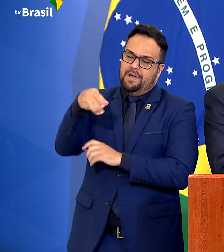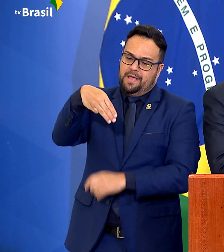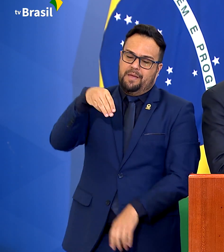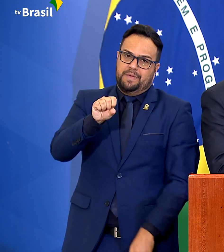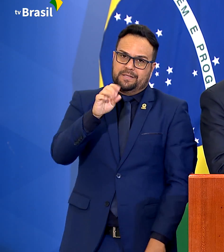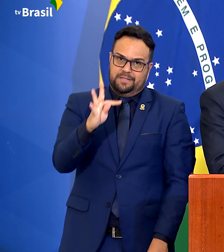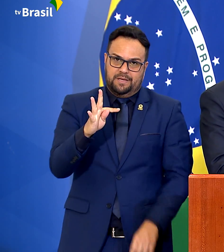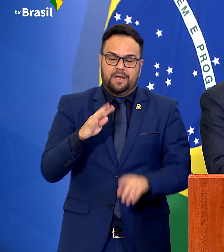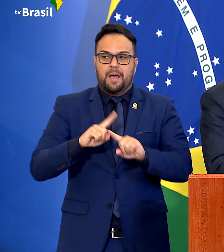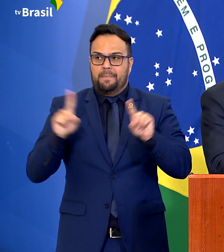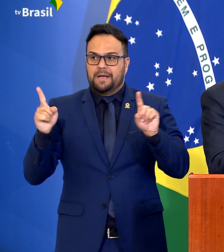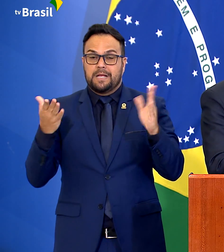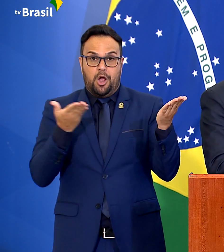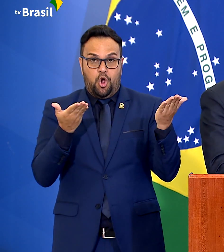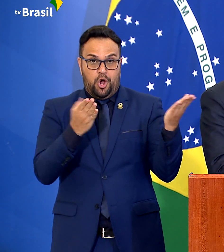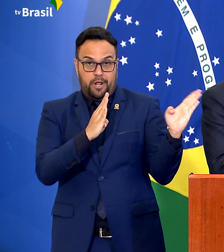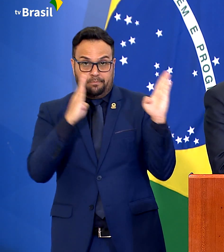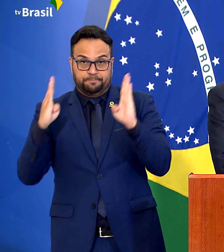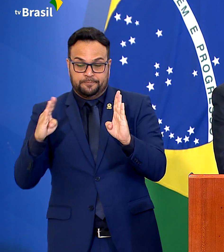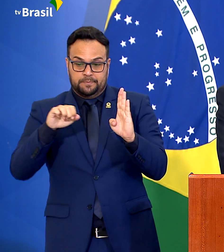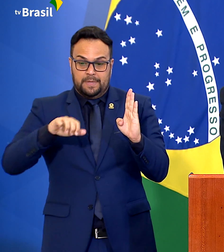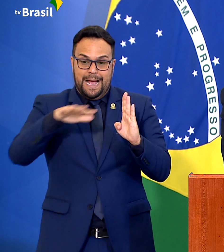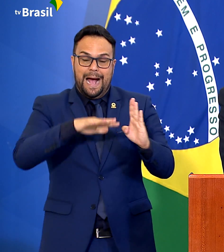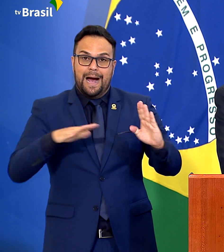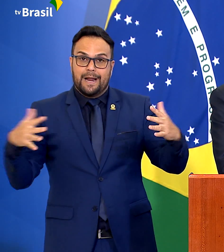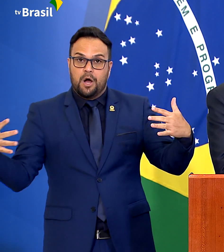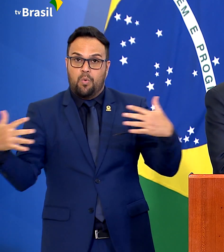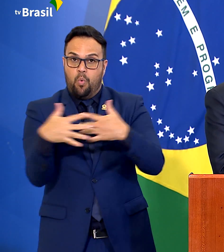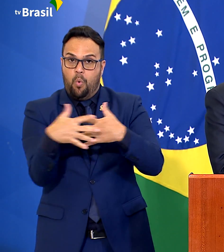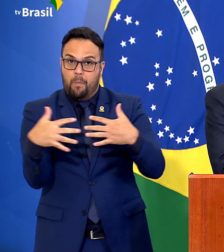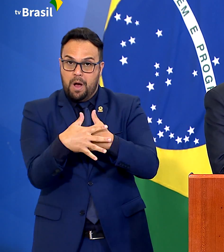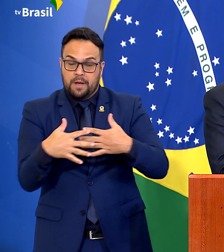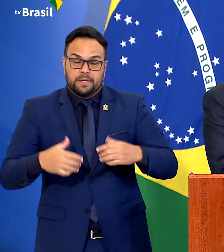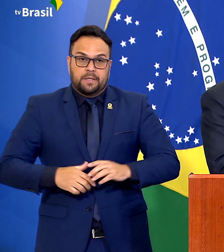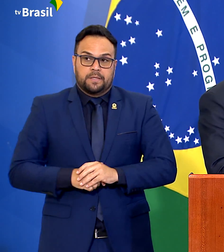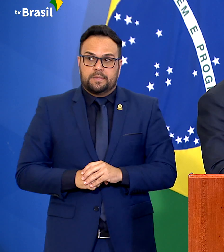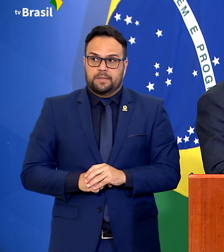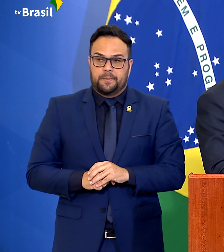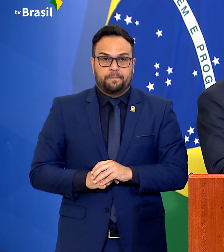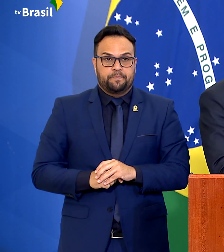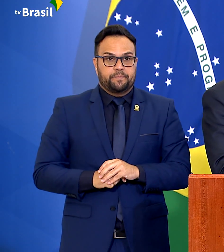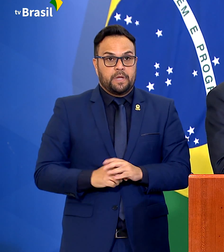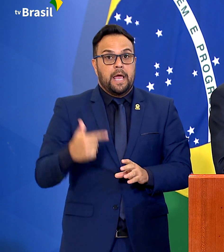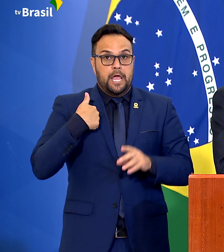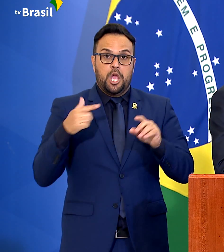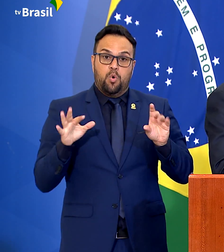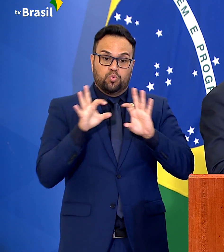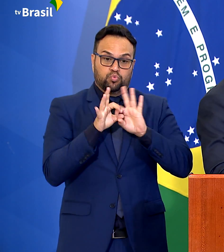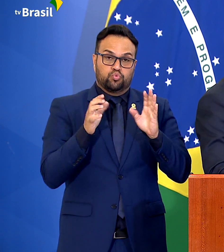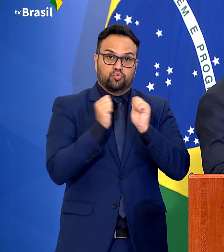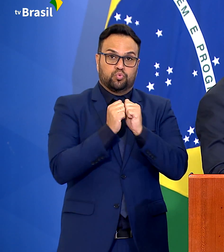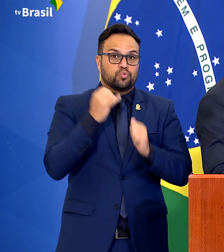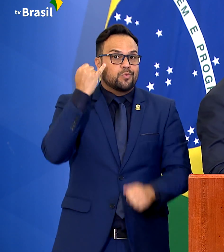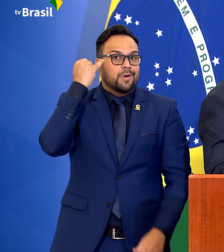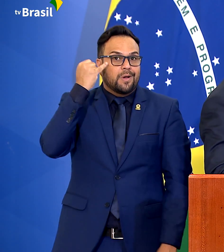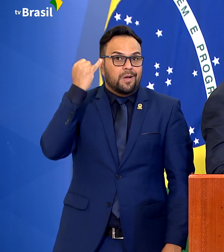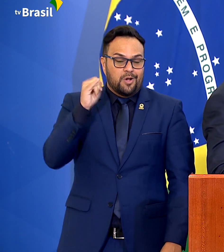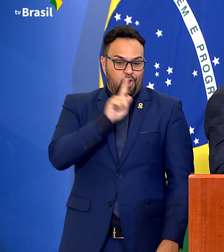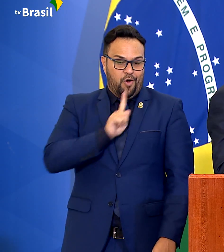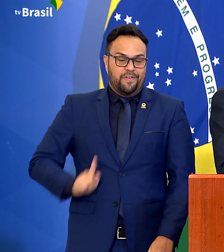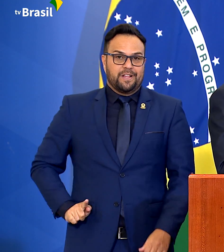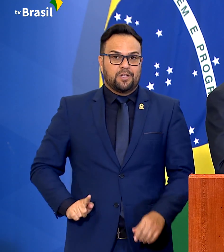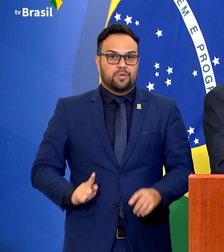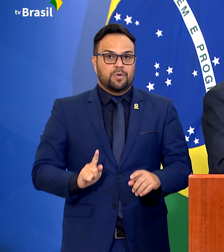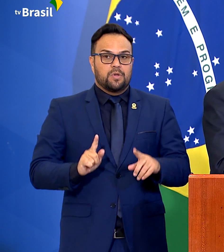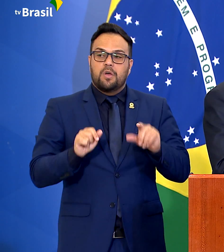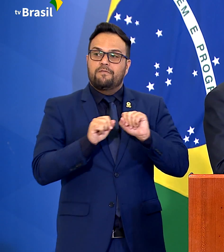urbana, como estamos tratando aqui. Eu e o Banês vivemos como num